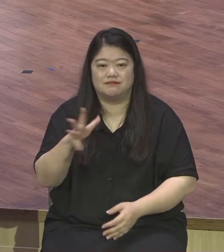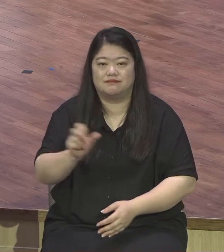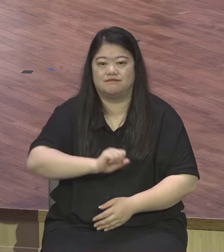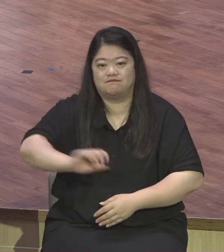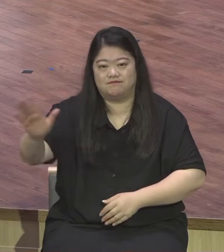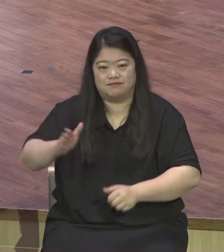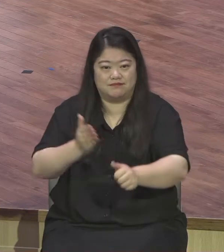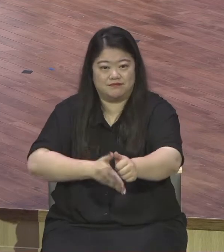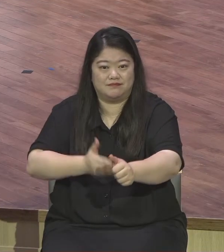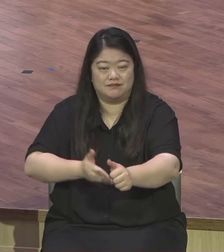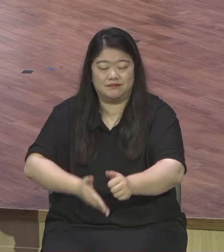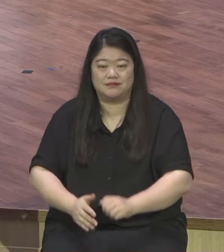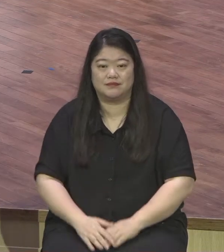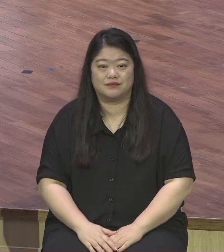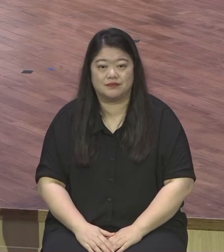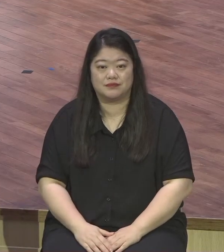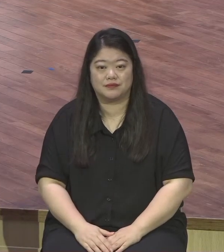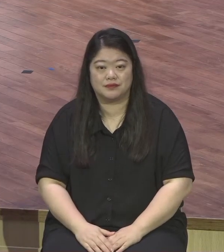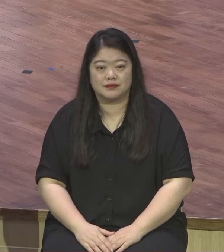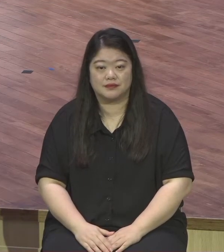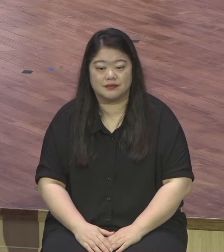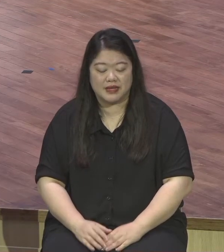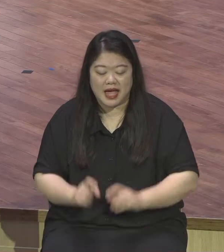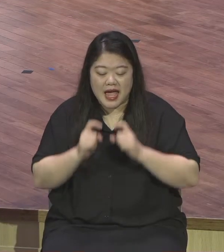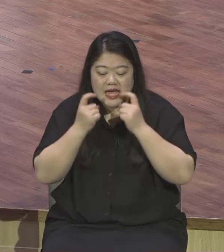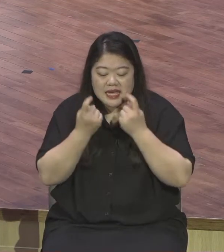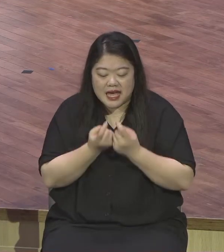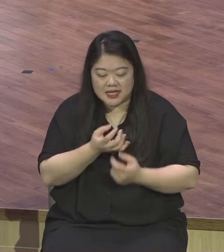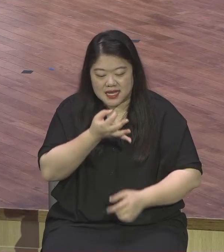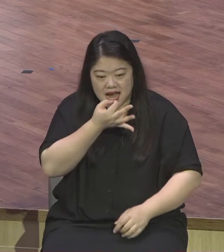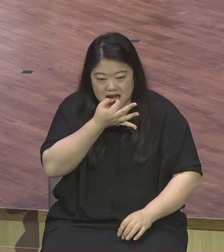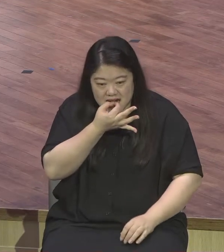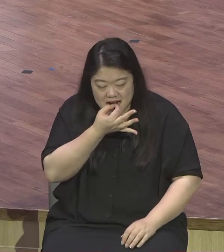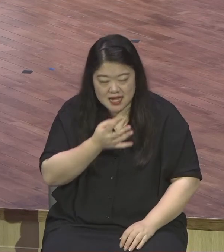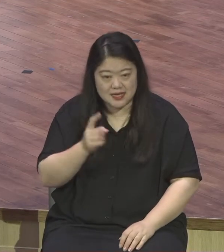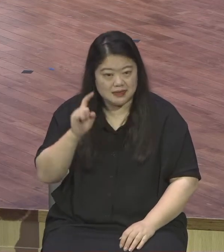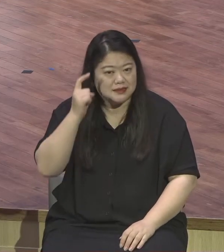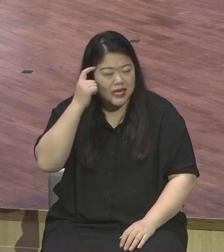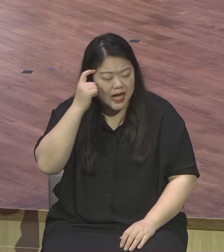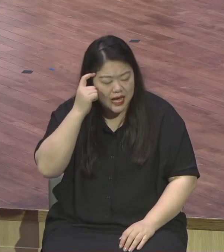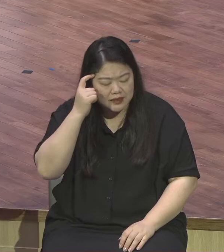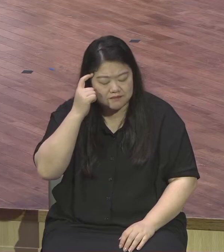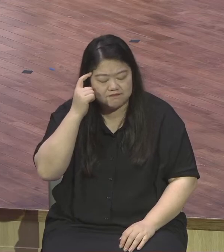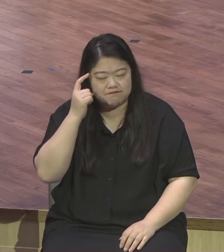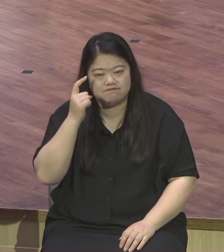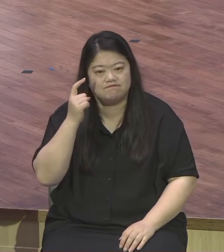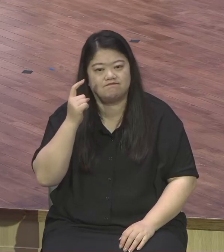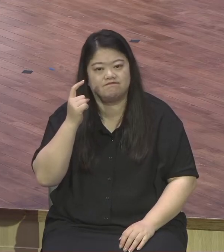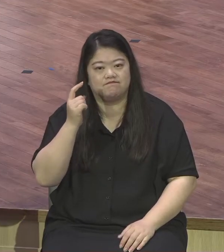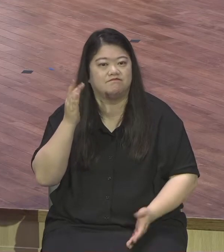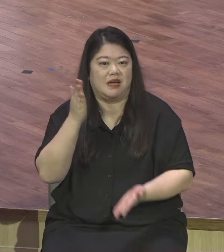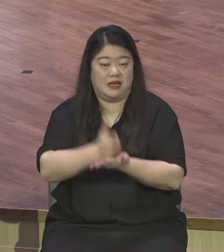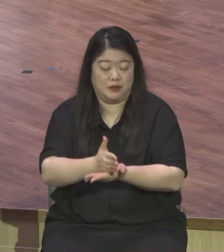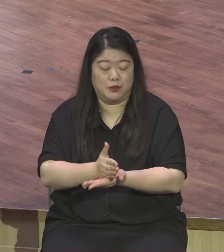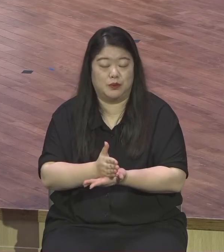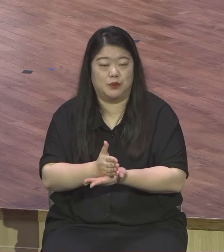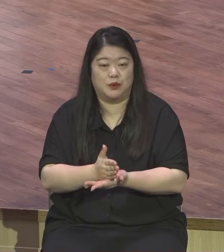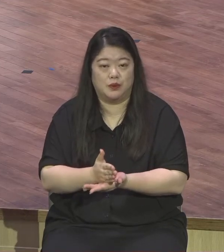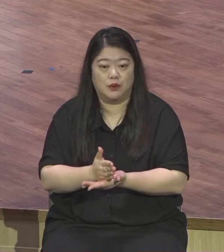아무 동기 없이 교회를 위해서 올인 딱 3년 했어요 올인 했더니 그